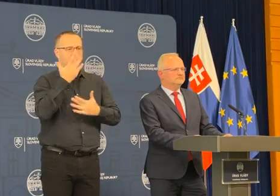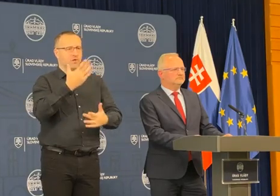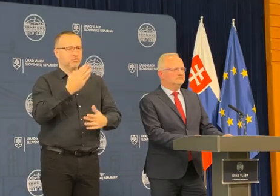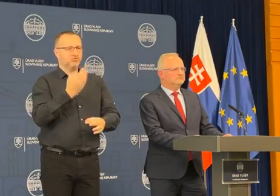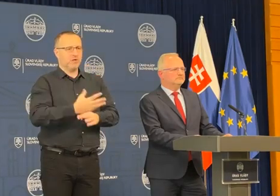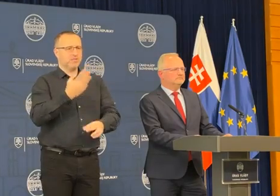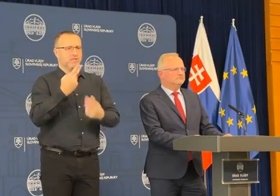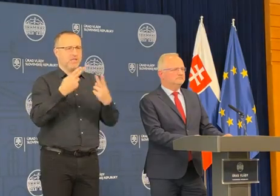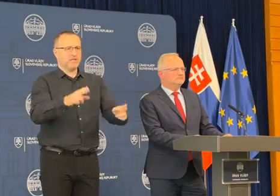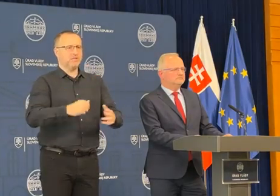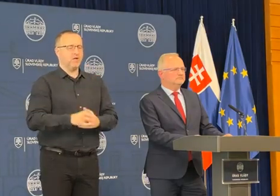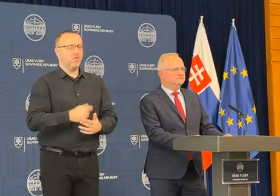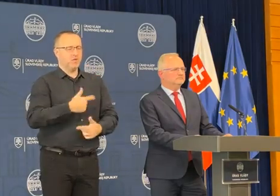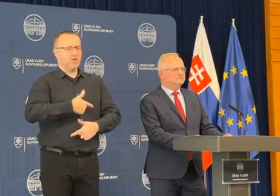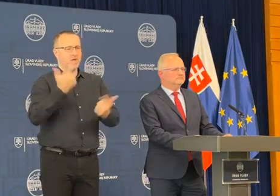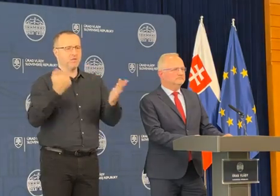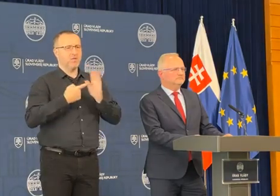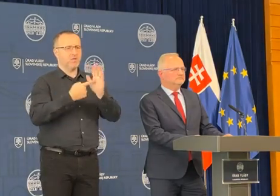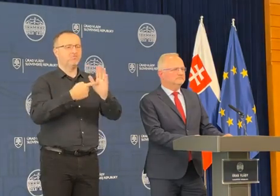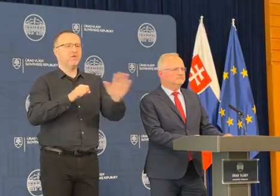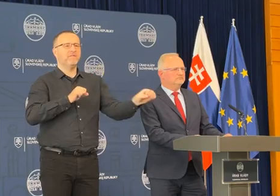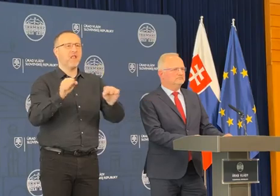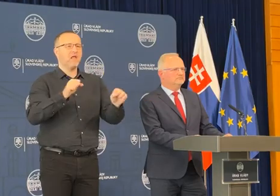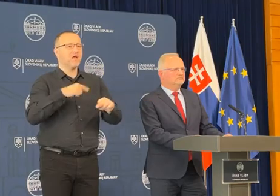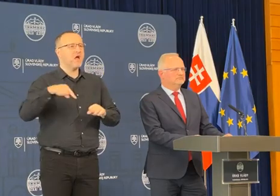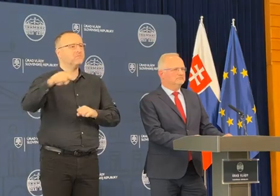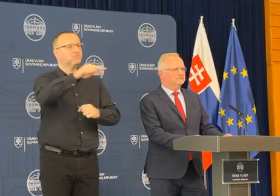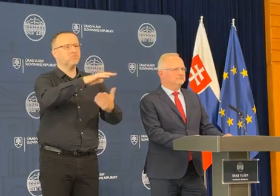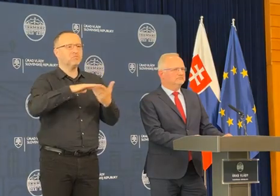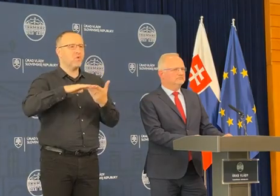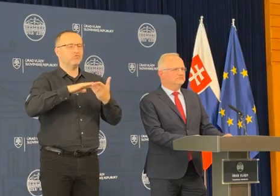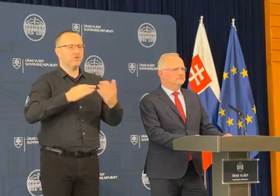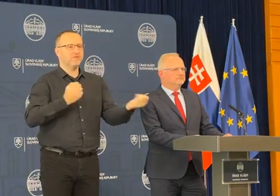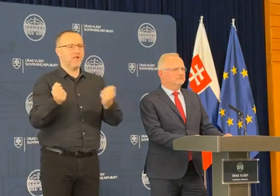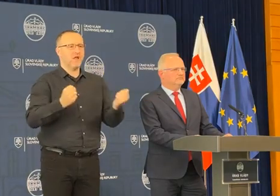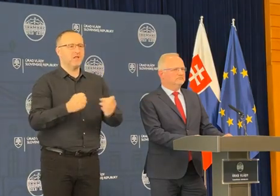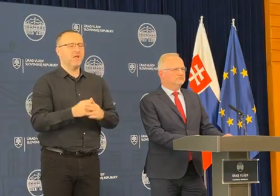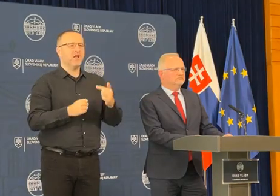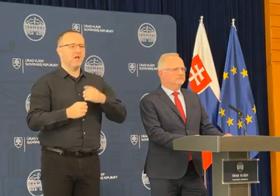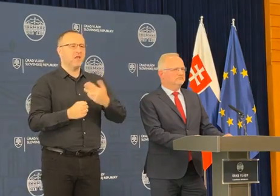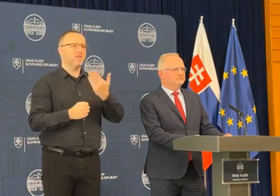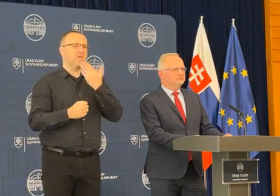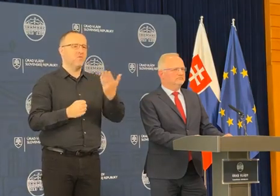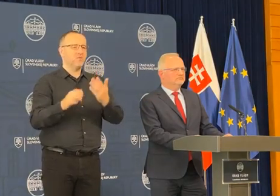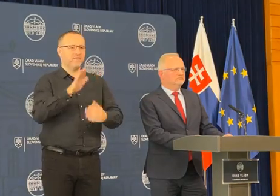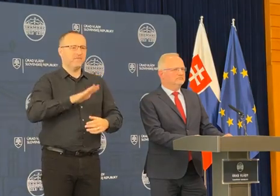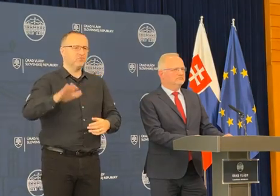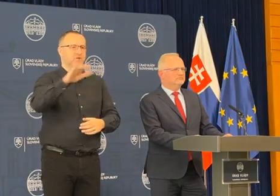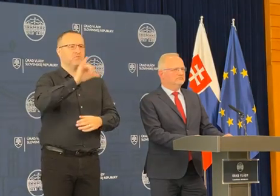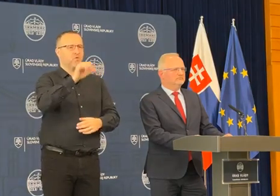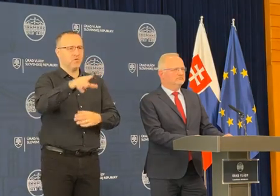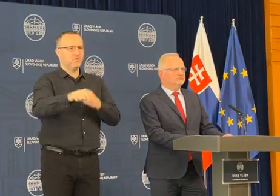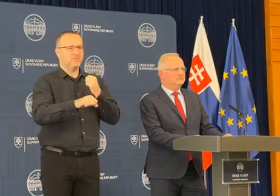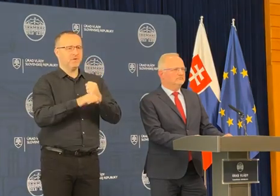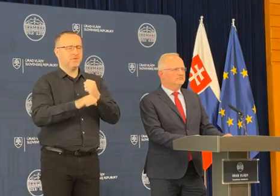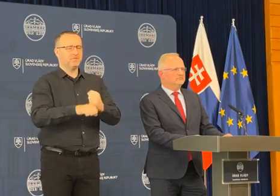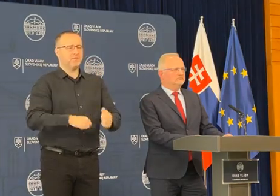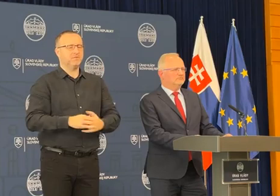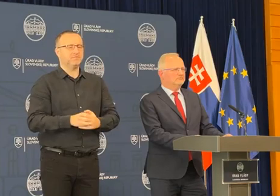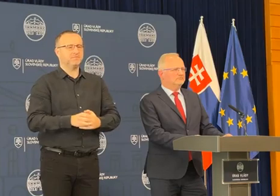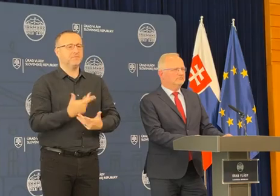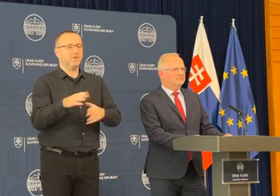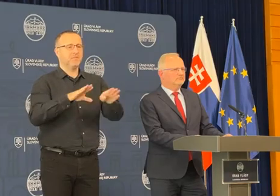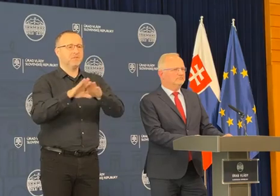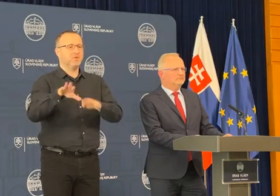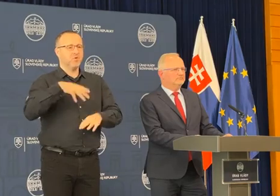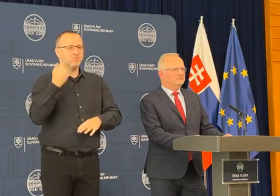neudialo, je jasná ukážka toho, že sme to spoločne zvládli. A za to vďačím všetkým, ktorí na tom participovali, či už